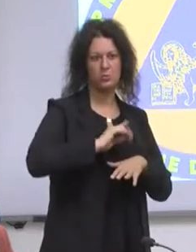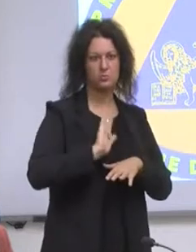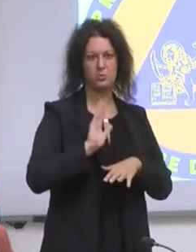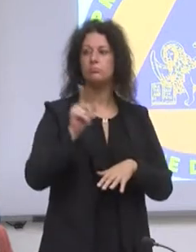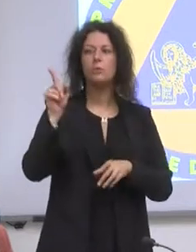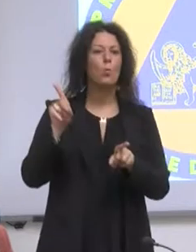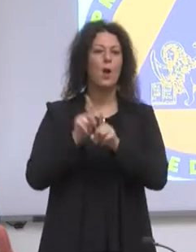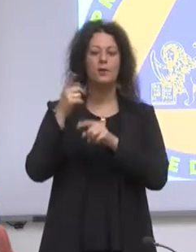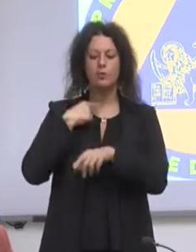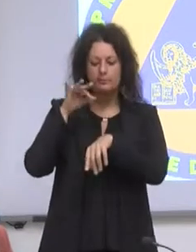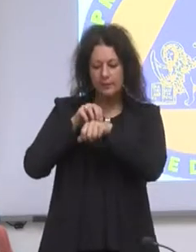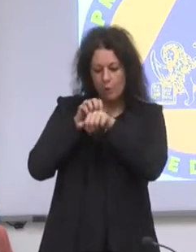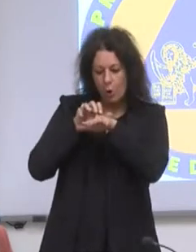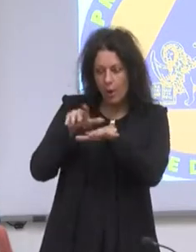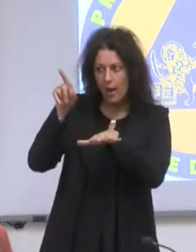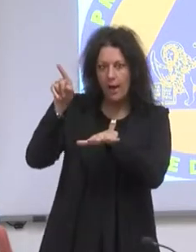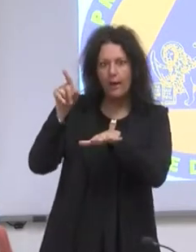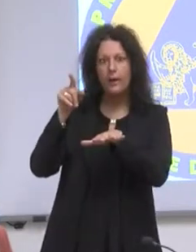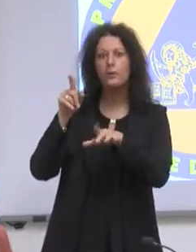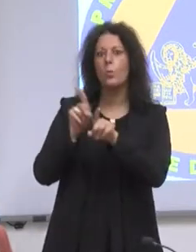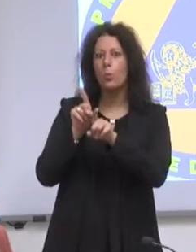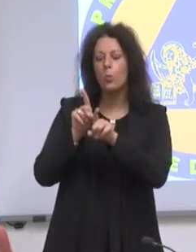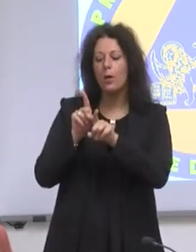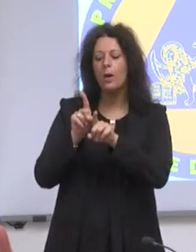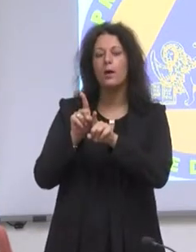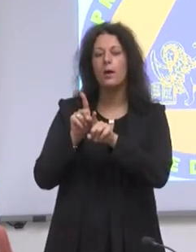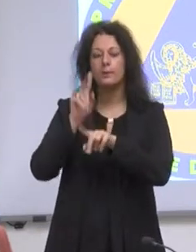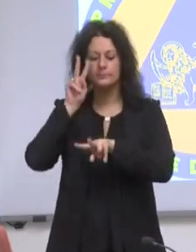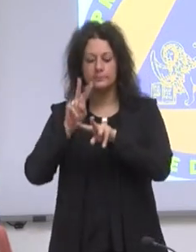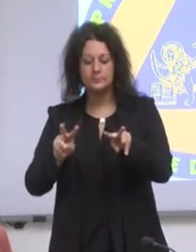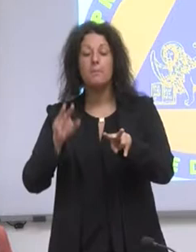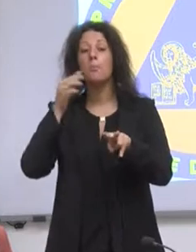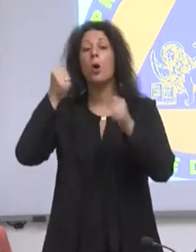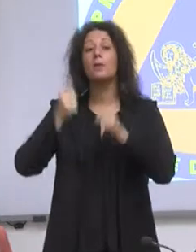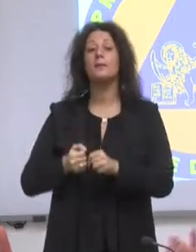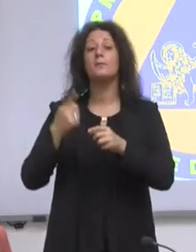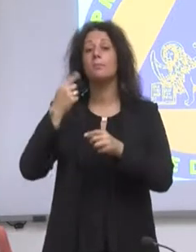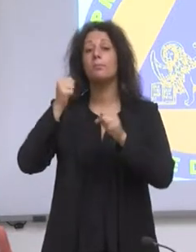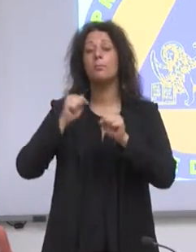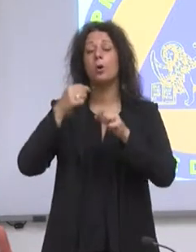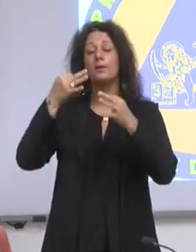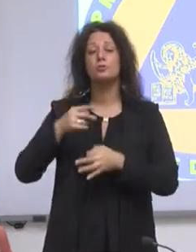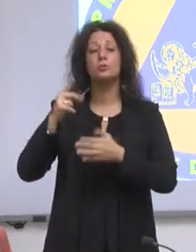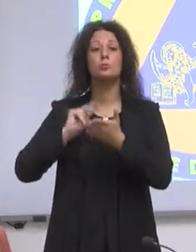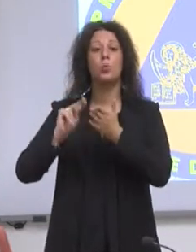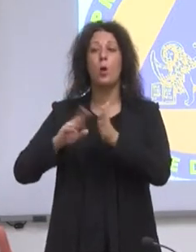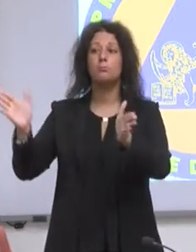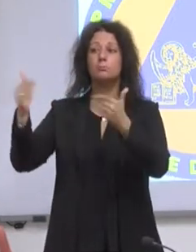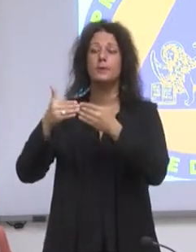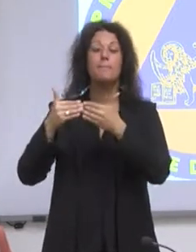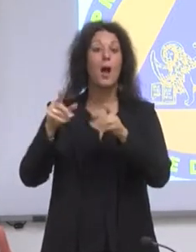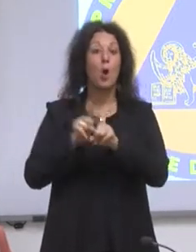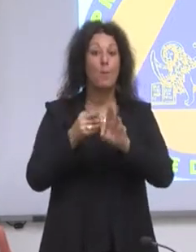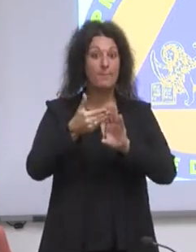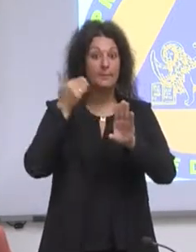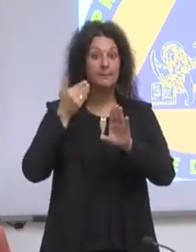focolaio, se eventualmente chiudono quel plesso scolastico ma pensano a un lockdown generale decisamente no. Ma